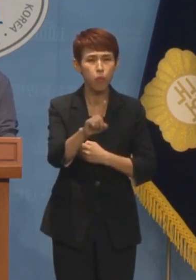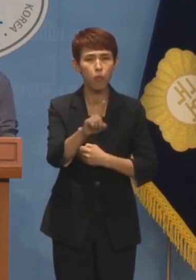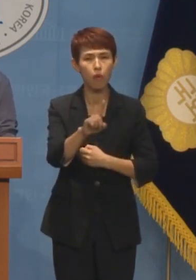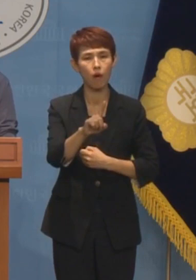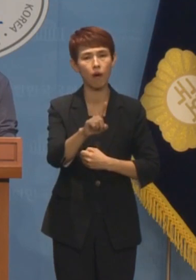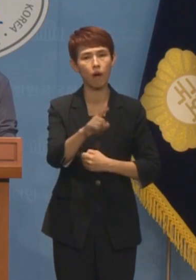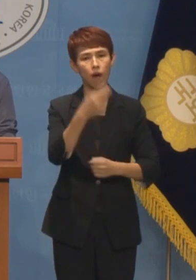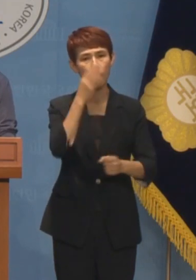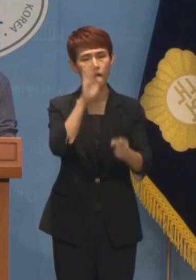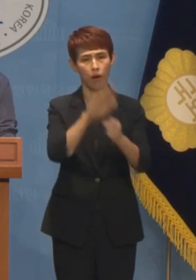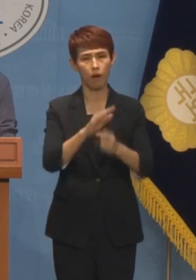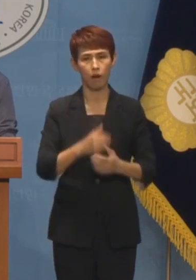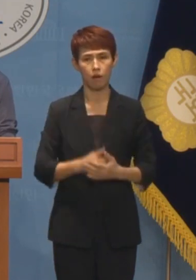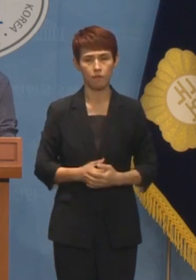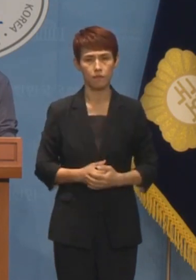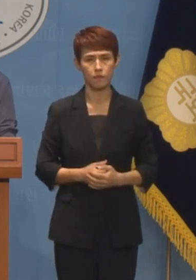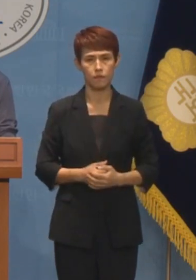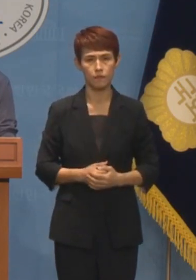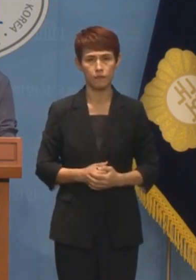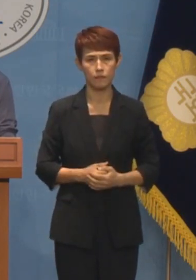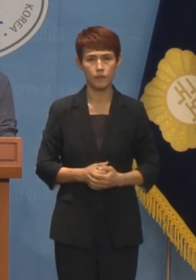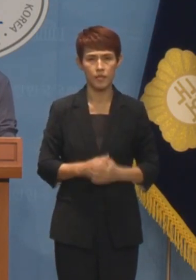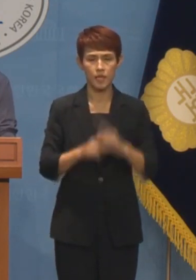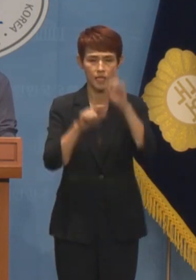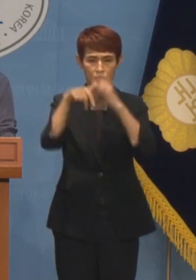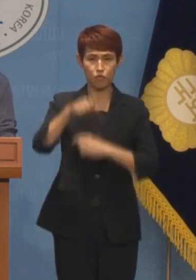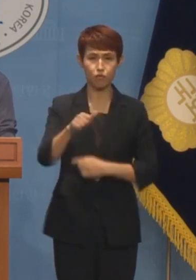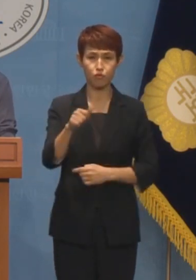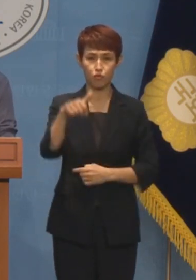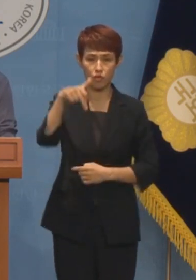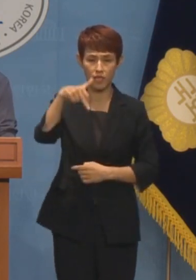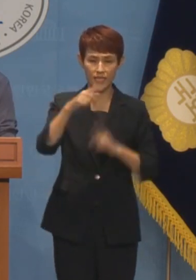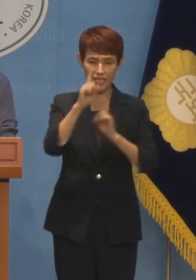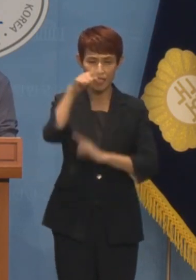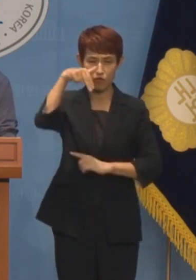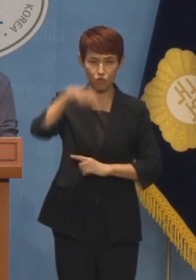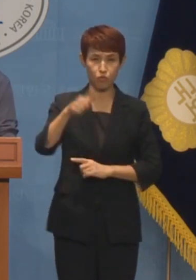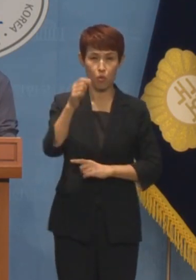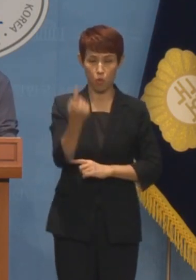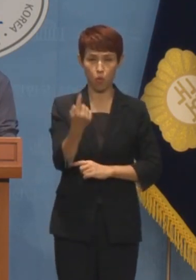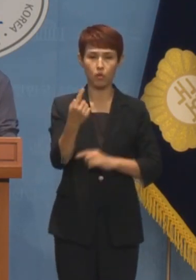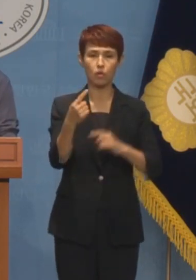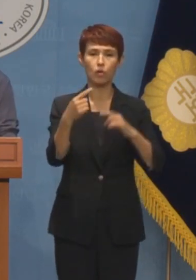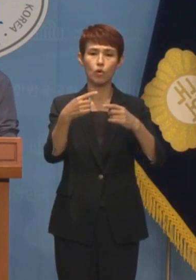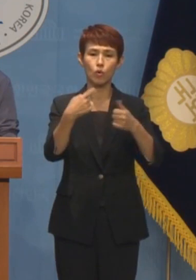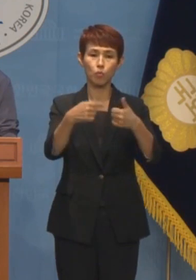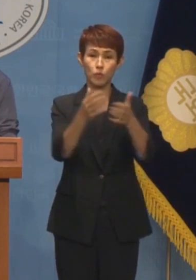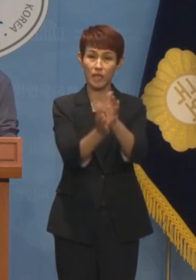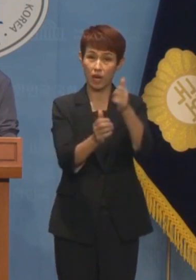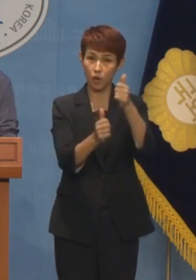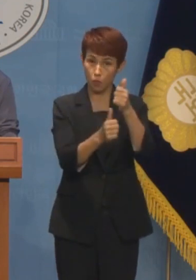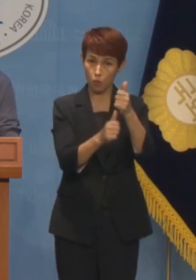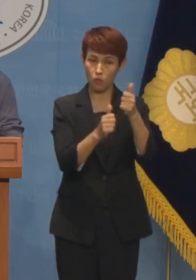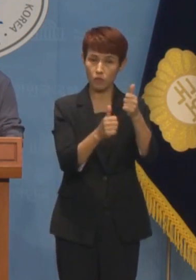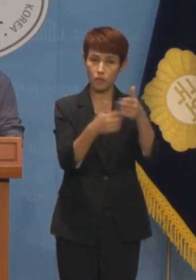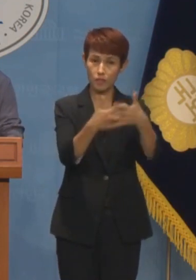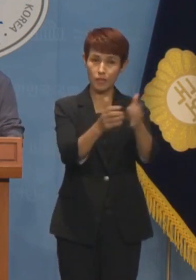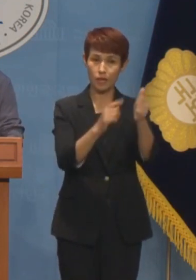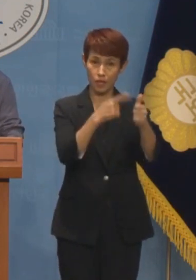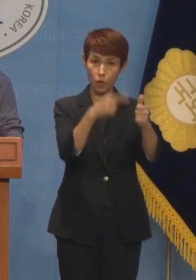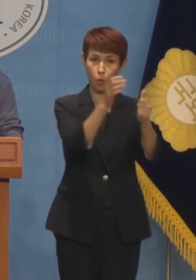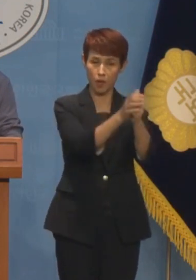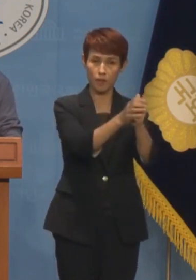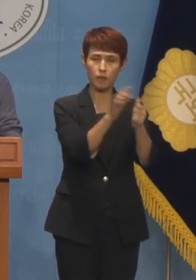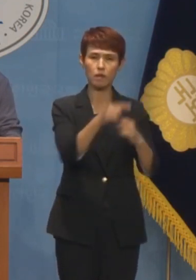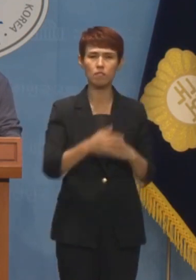가관입니다. 이주호 부총리 겸 교육부 장관은 갈등을 촉발할 수 있어서